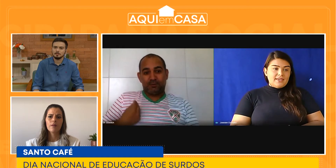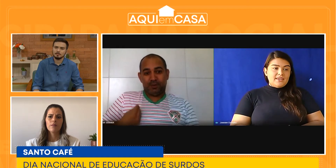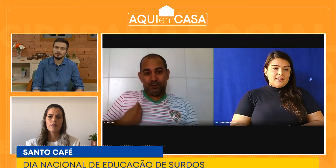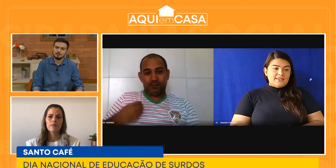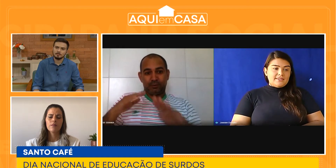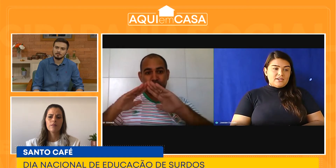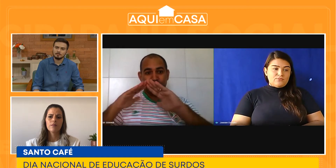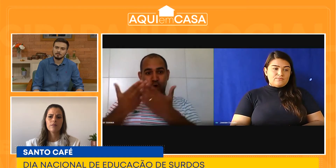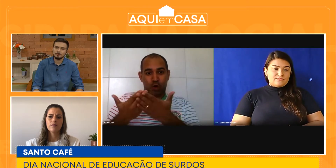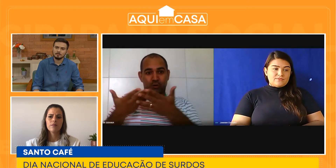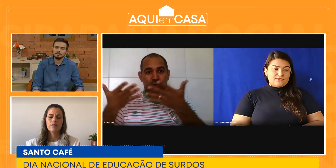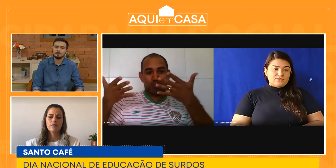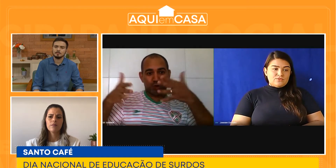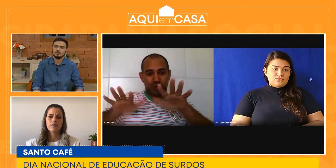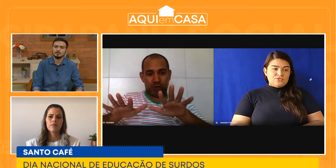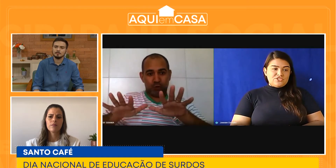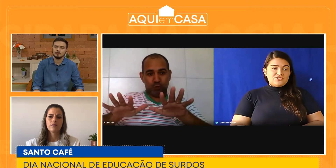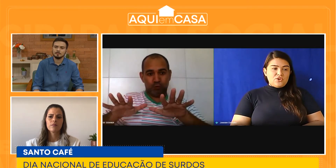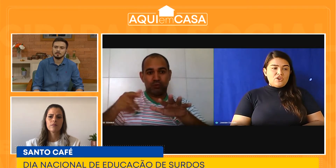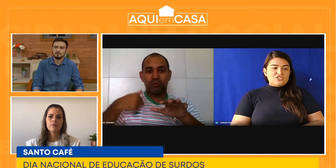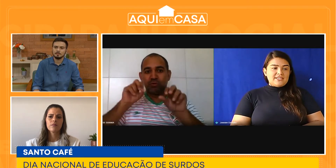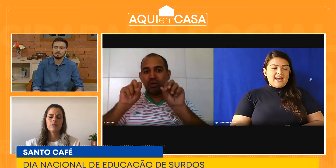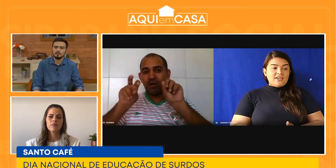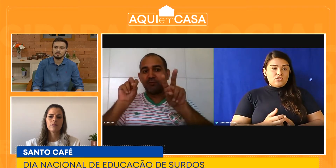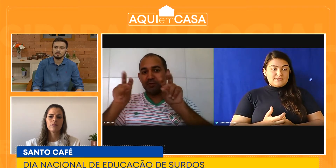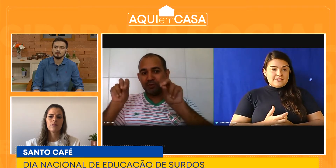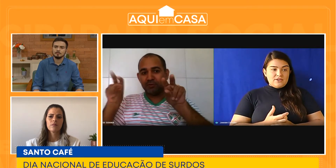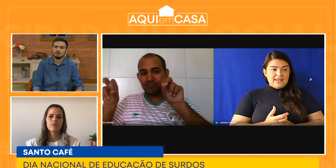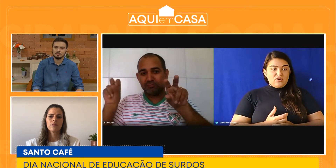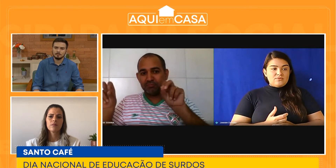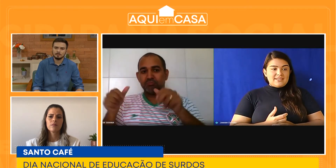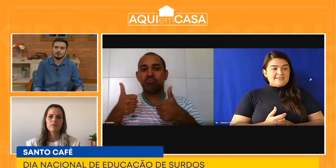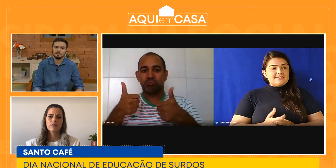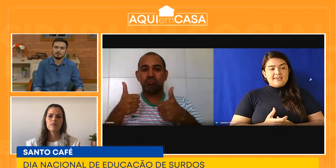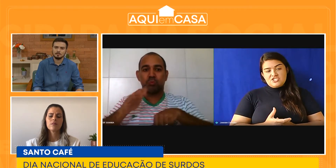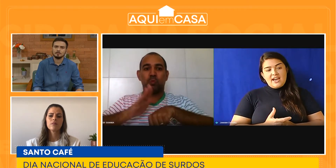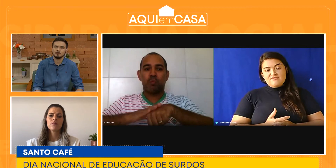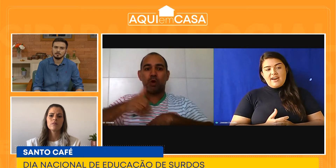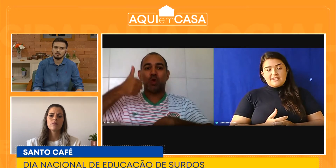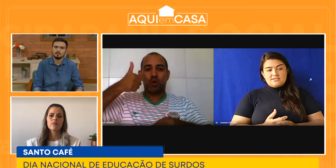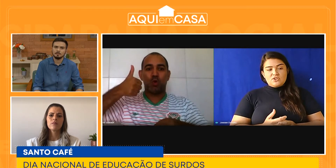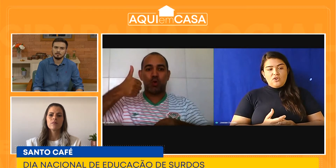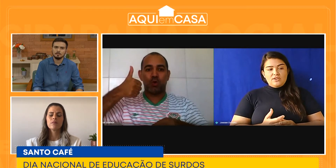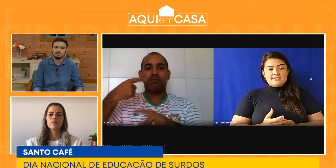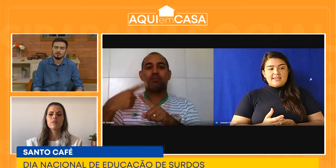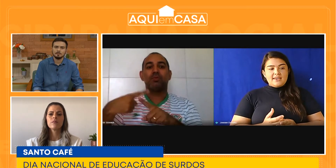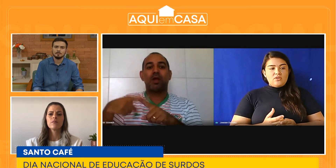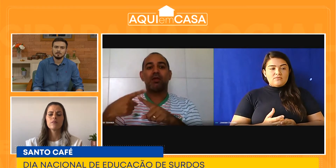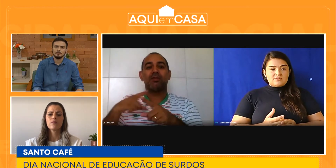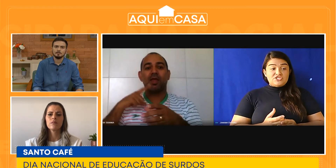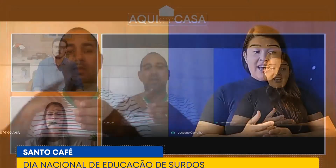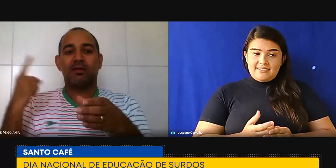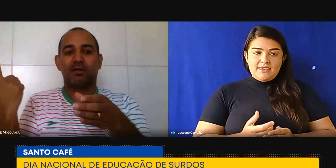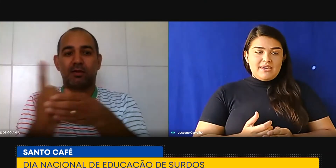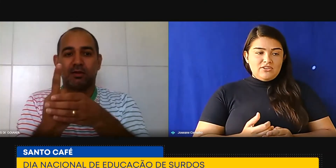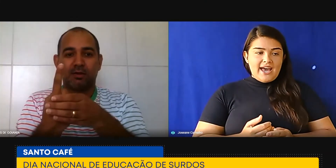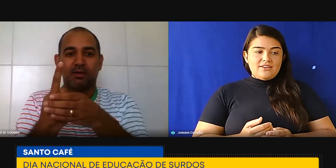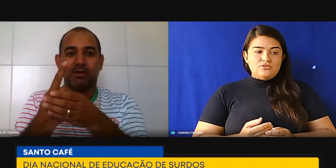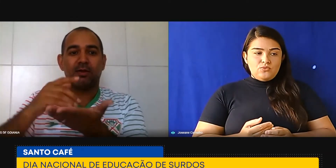Então, nos dias de hoje, a inclusão acontece já em várias escolas, já tem melhorado